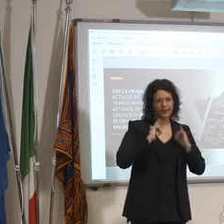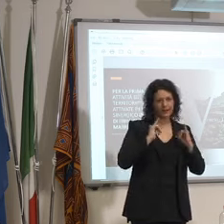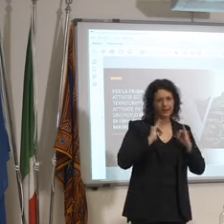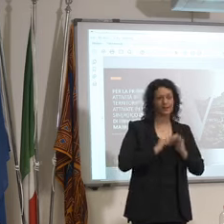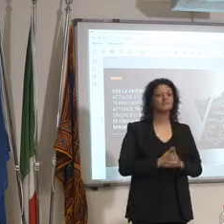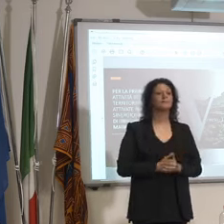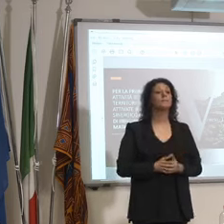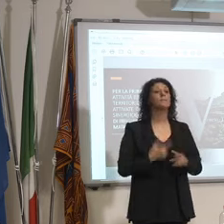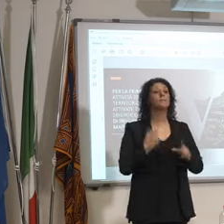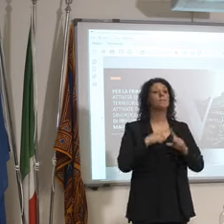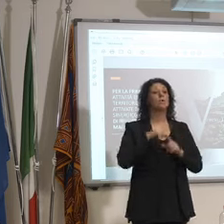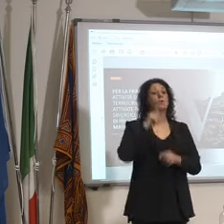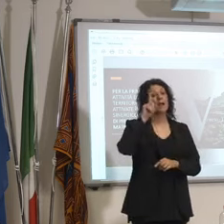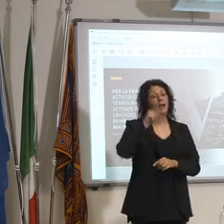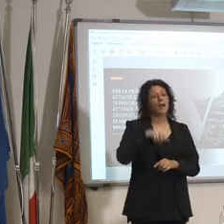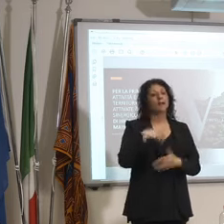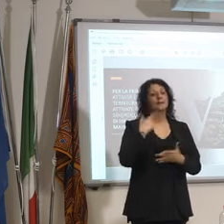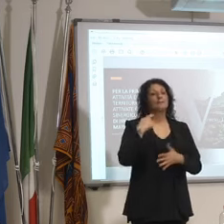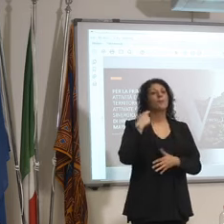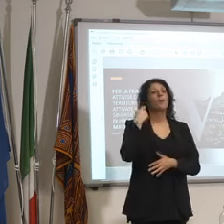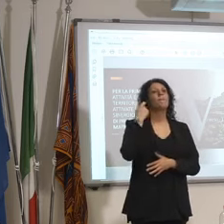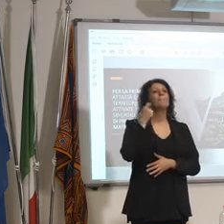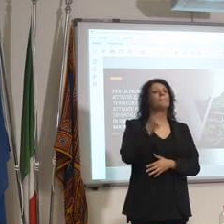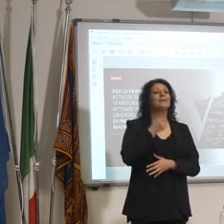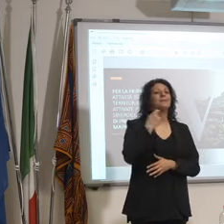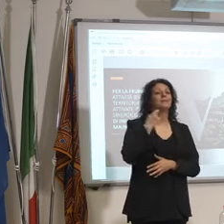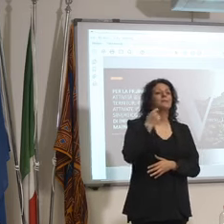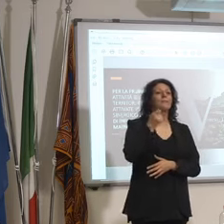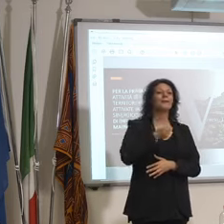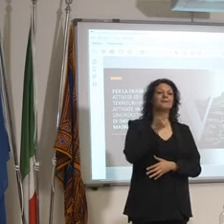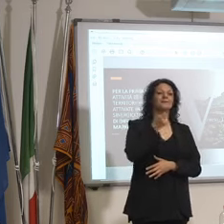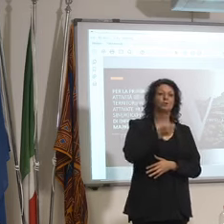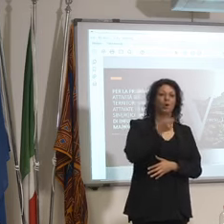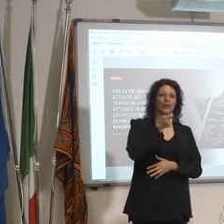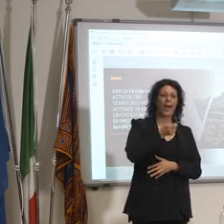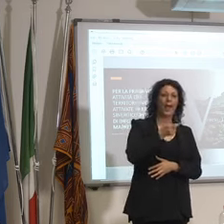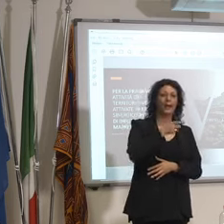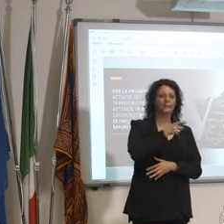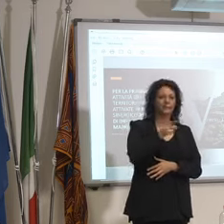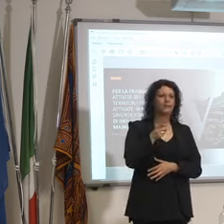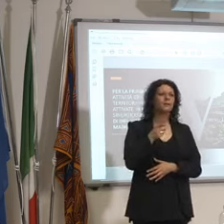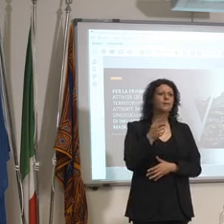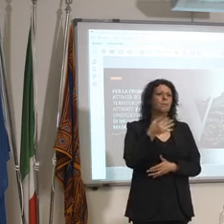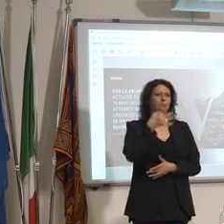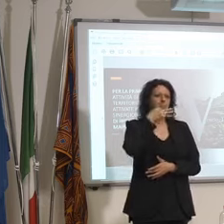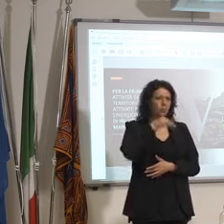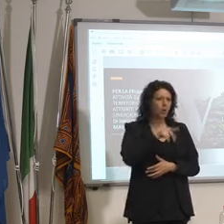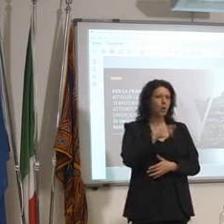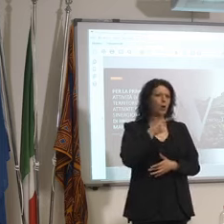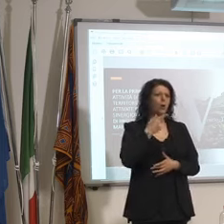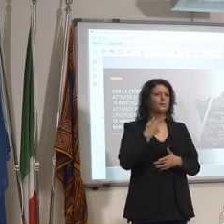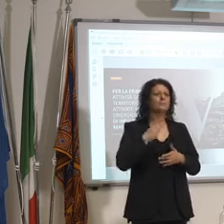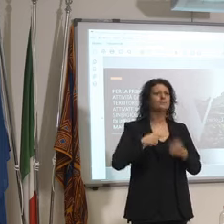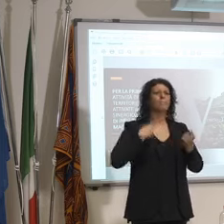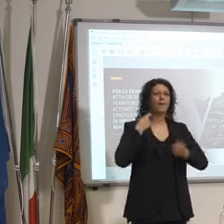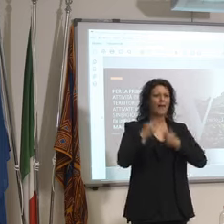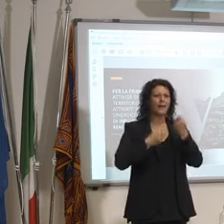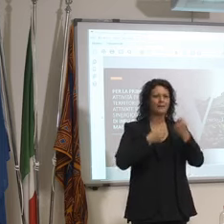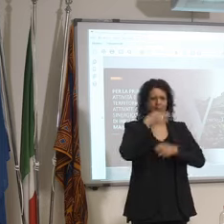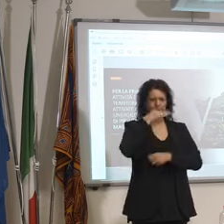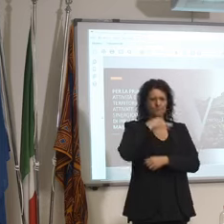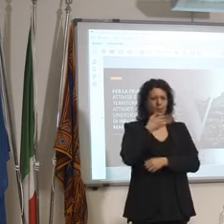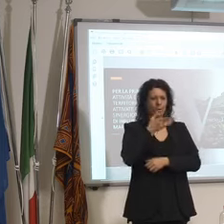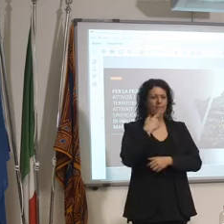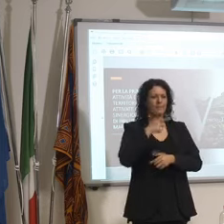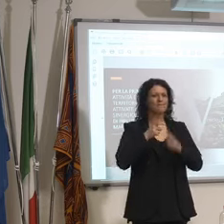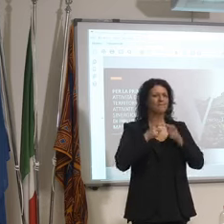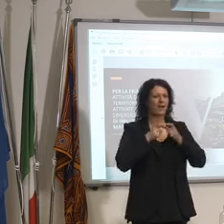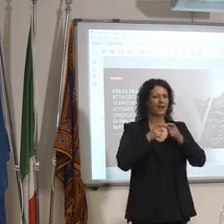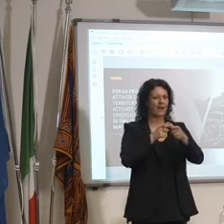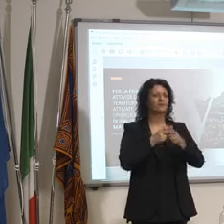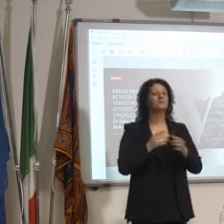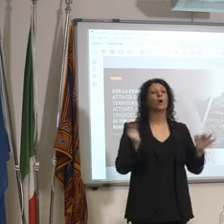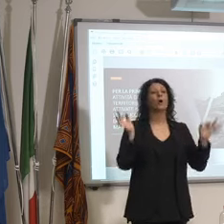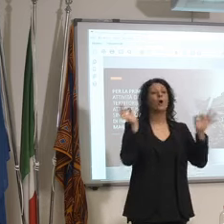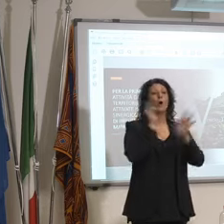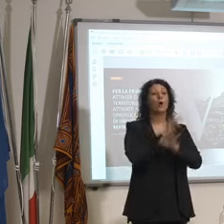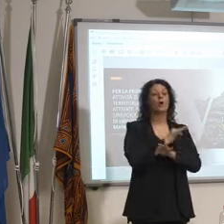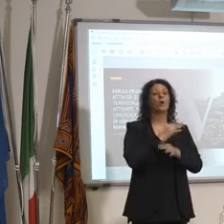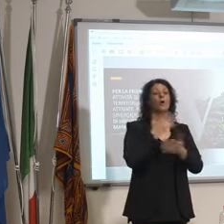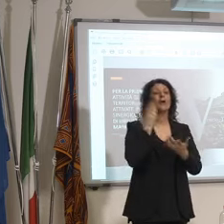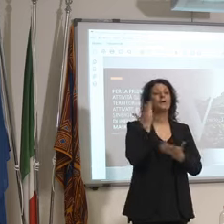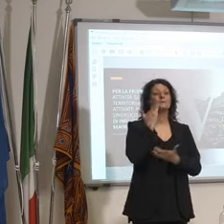in difficoltà ma ci sono anche alcuni che hanno capacità di spesa ricordiamoci anche qualcuno che magari porta i nonni che portano